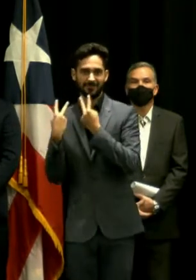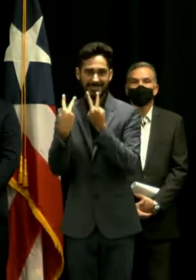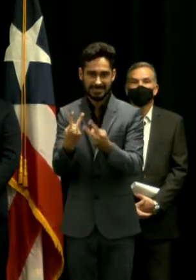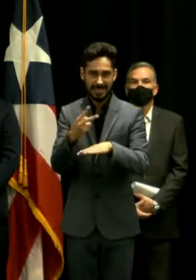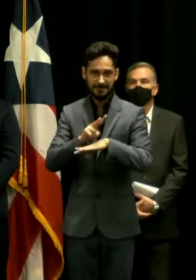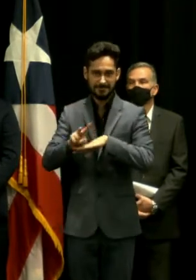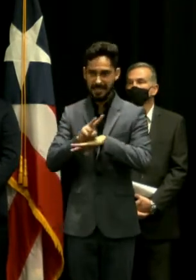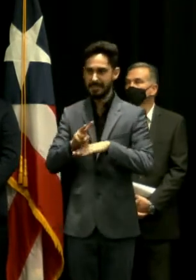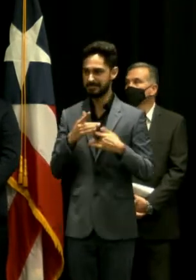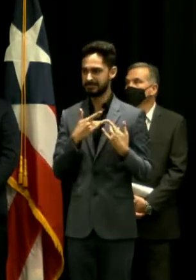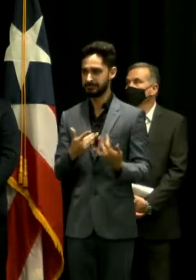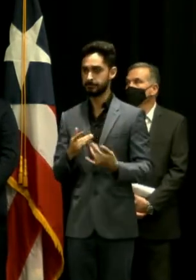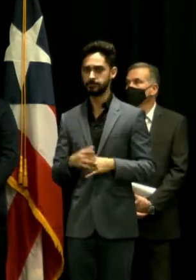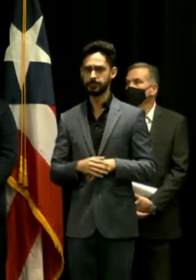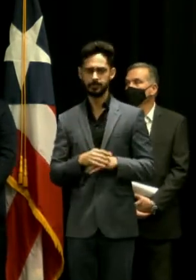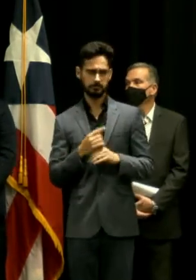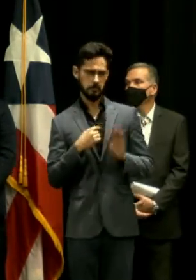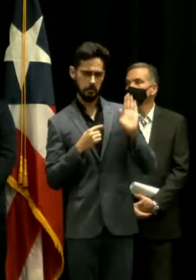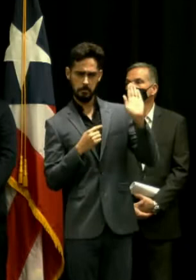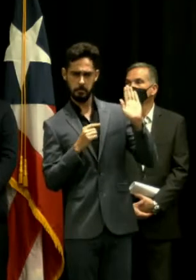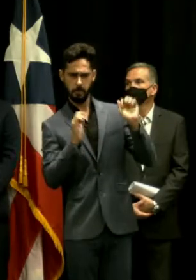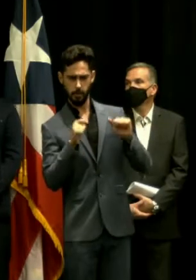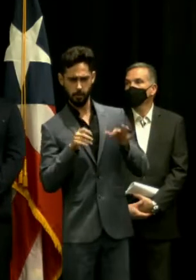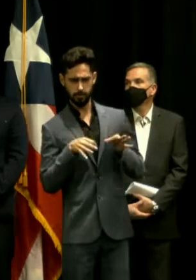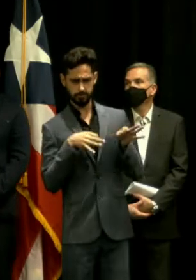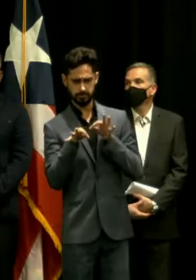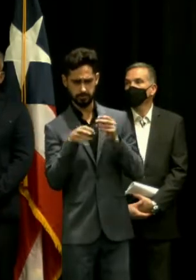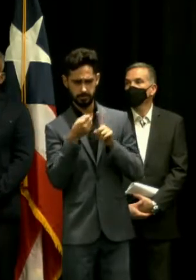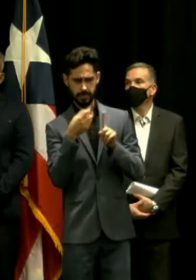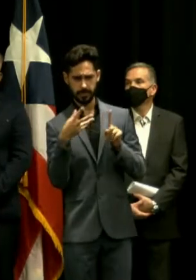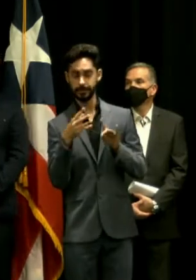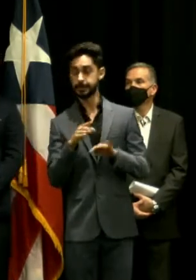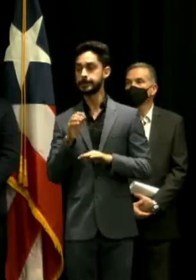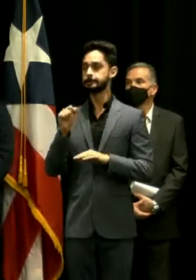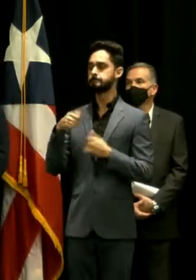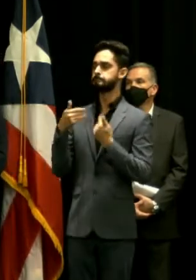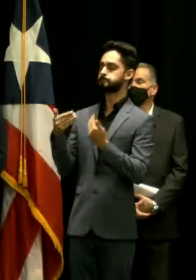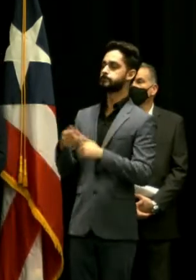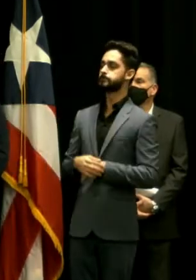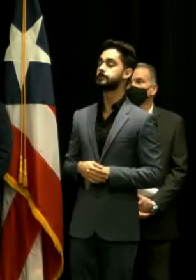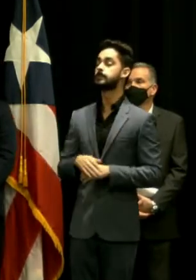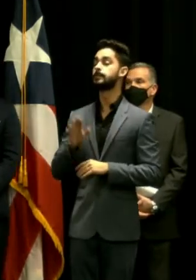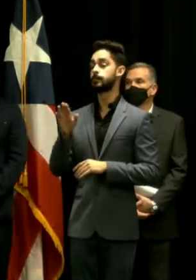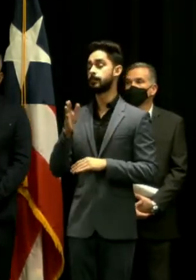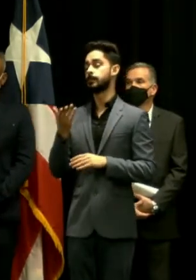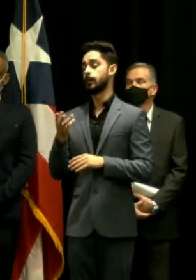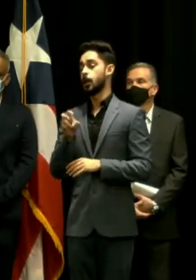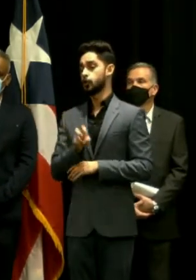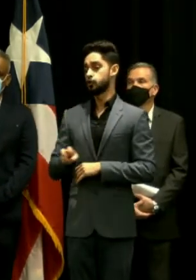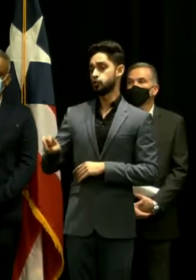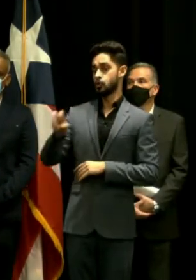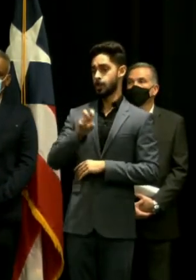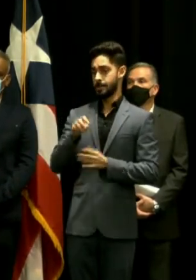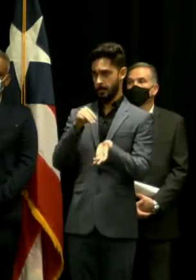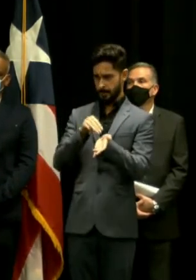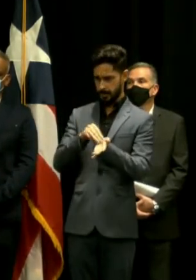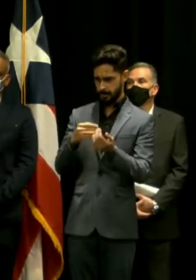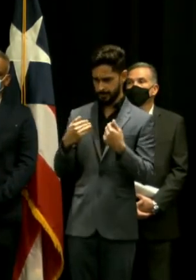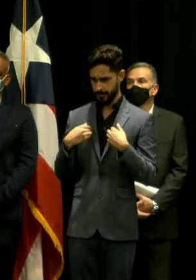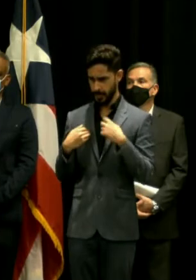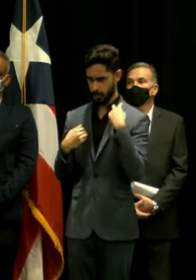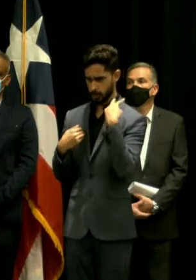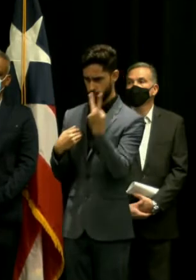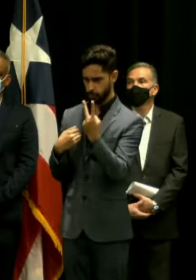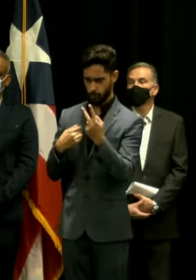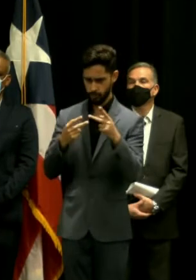y ellas sí adelante ahora mismo a base de la ley de turismo médico hay dos facilidades